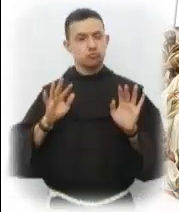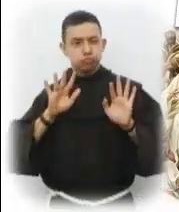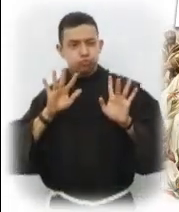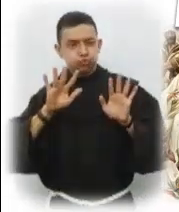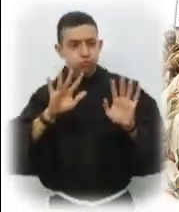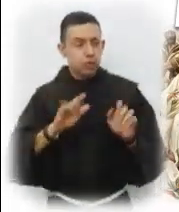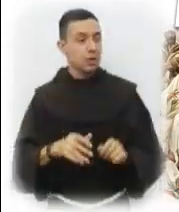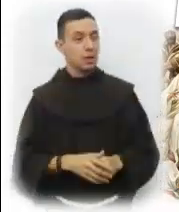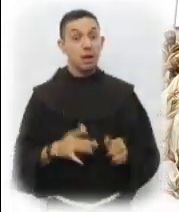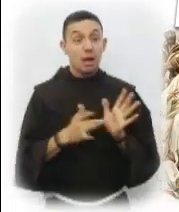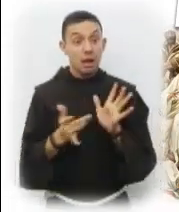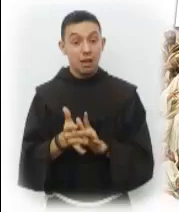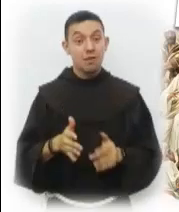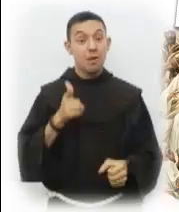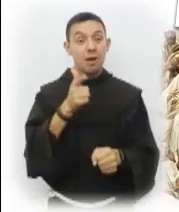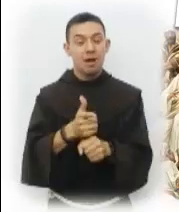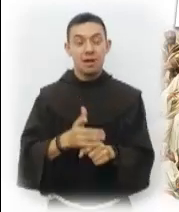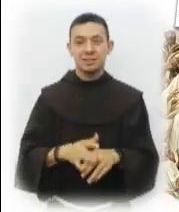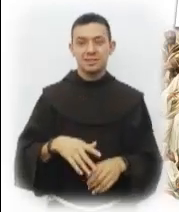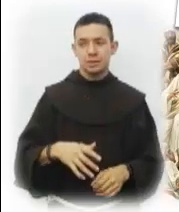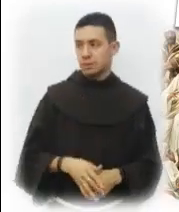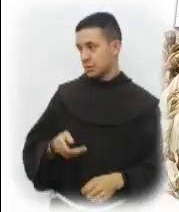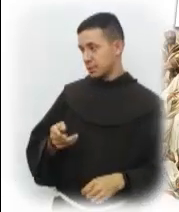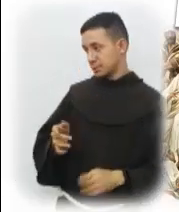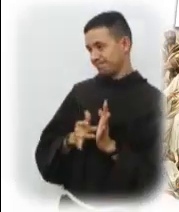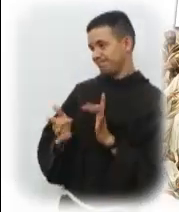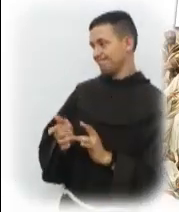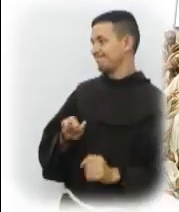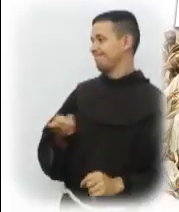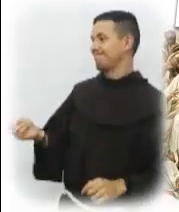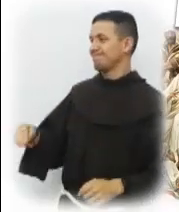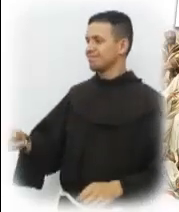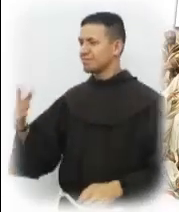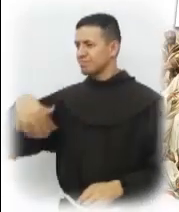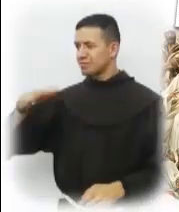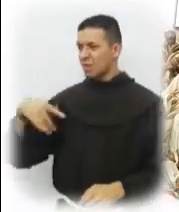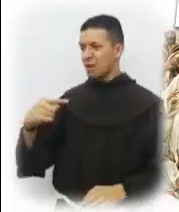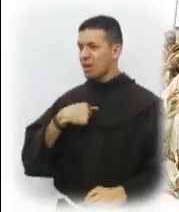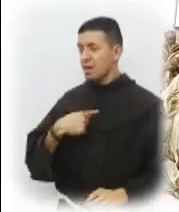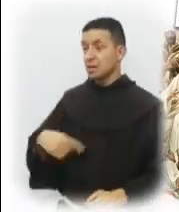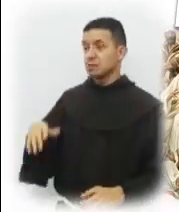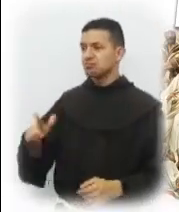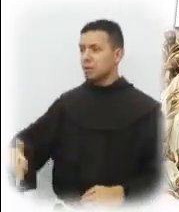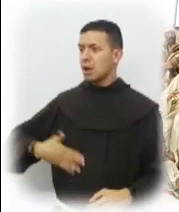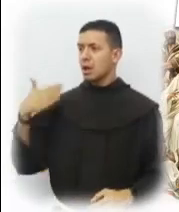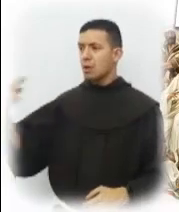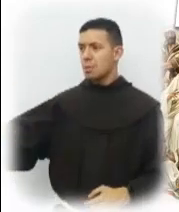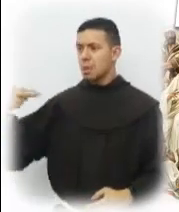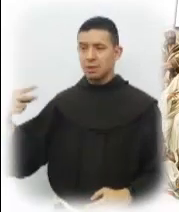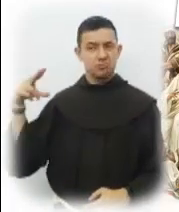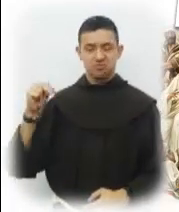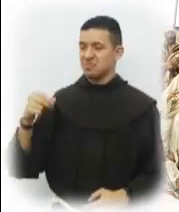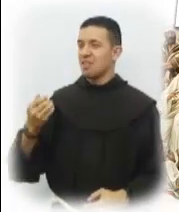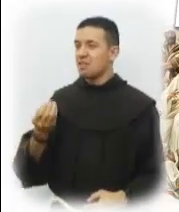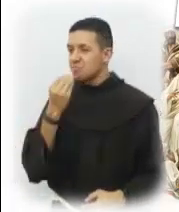multitudes nuevamente vuelven a buscar a Jesús pero reciben un reproche. Ustedes no me buscan por haber visto